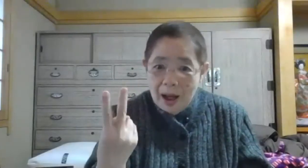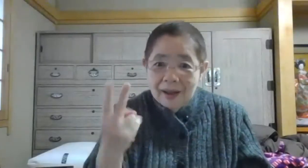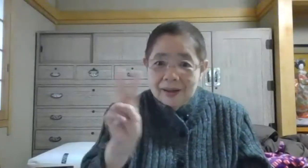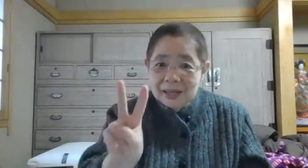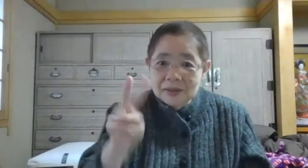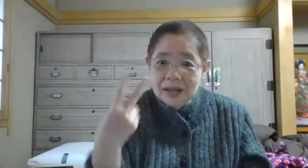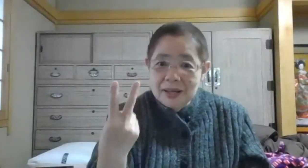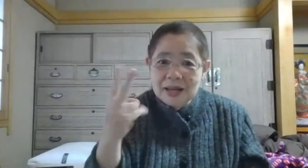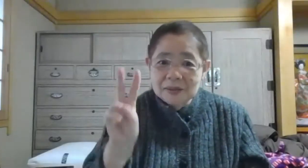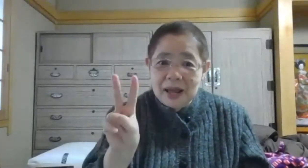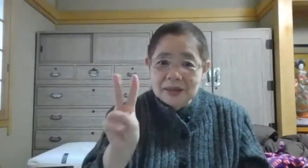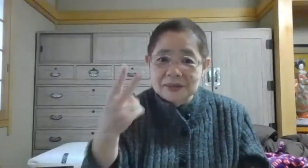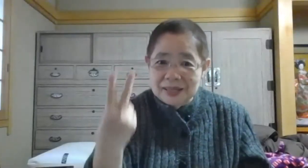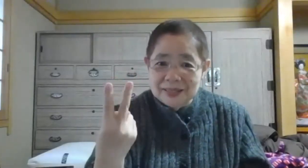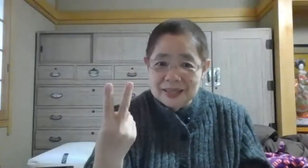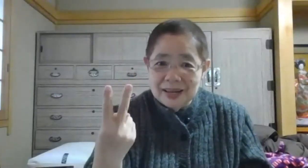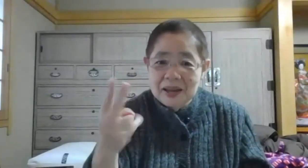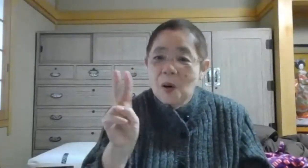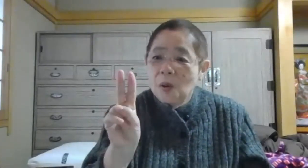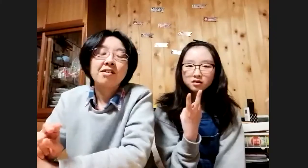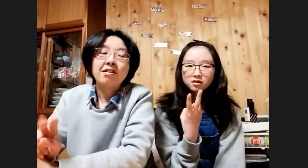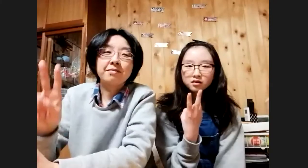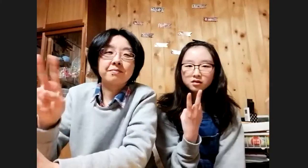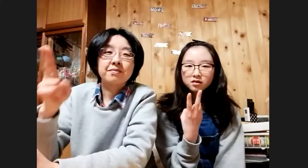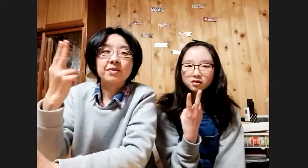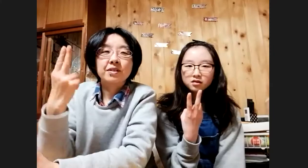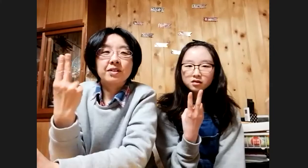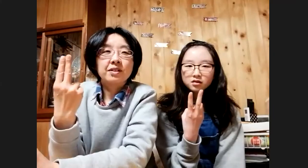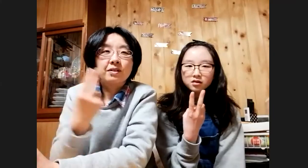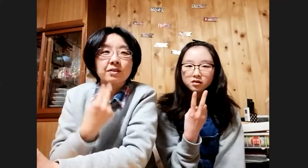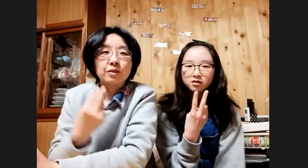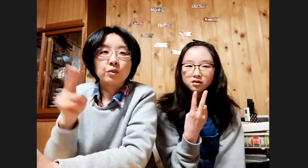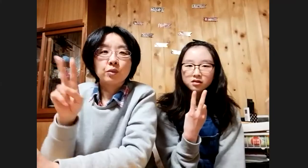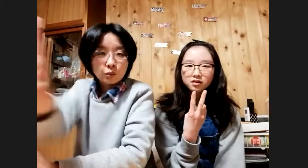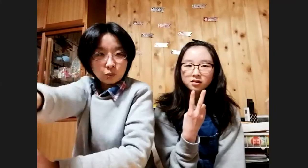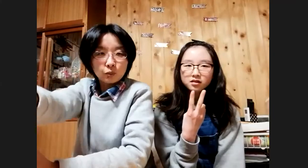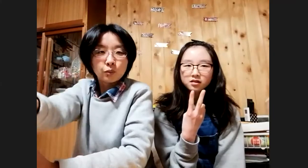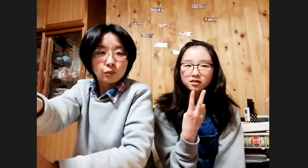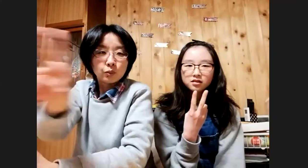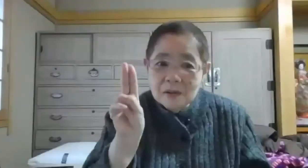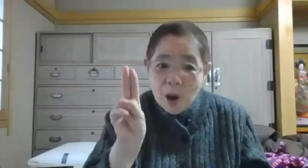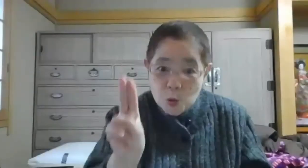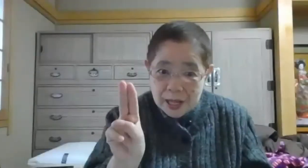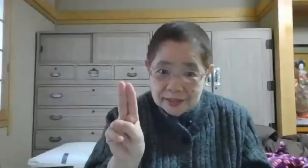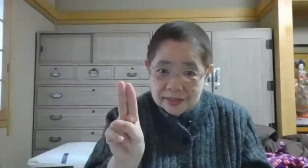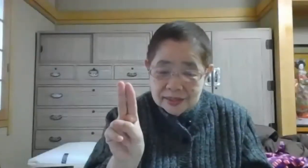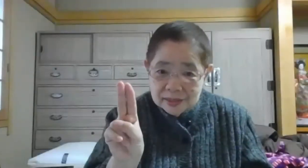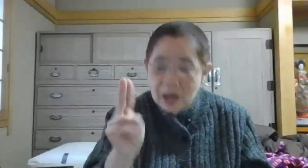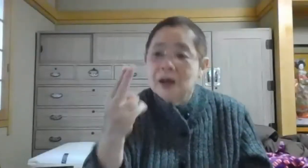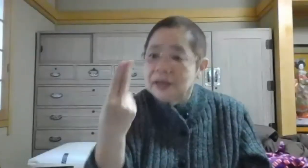ひっくり返しなので気をつけてくださいはい表面だと、です表面は、うですひ